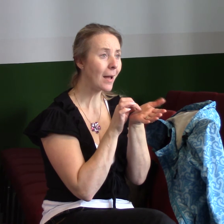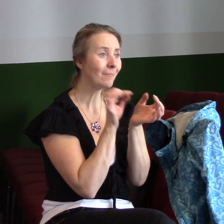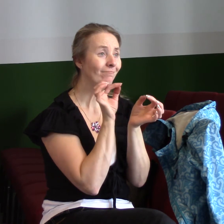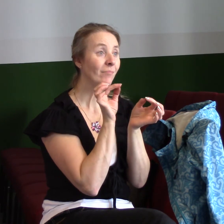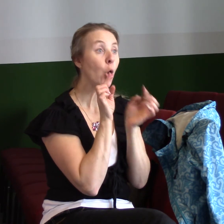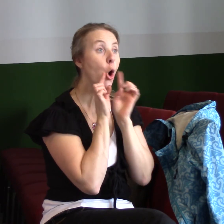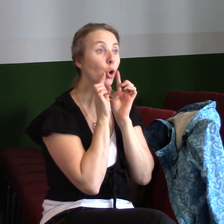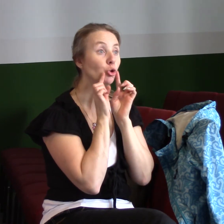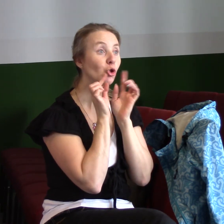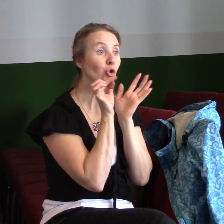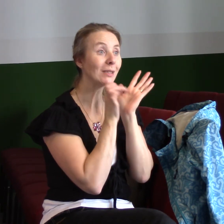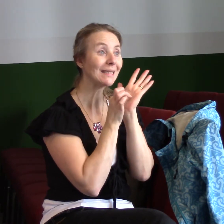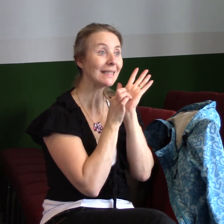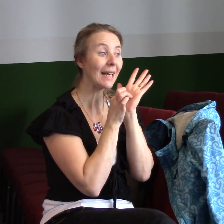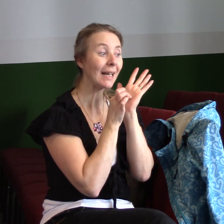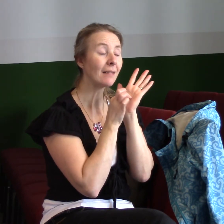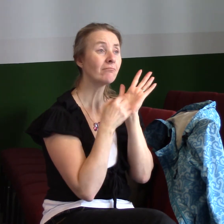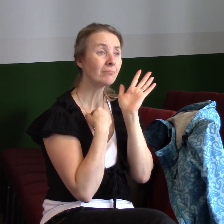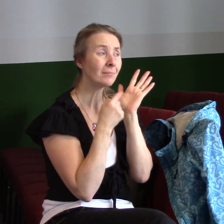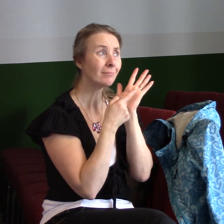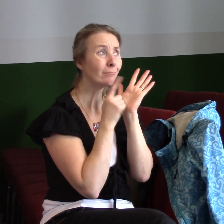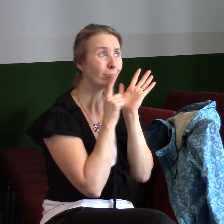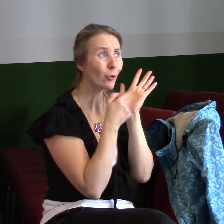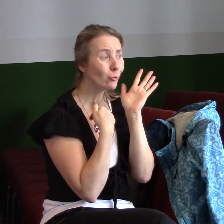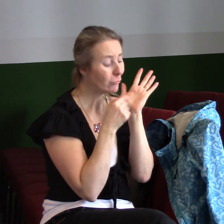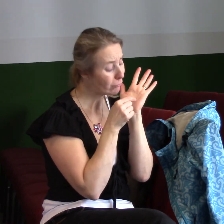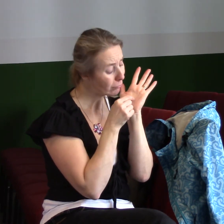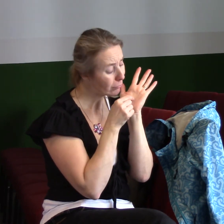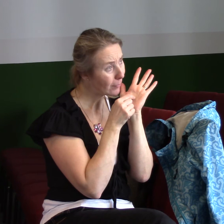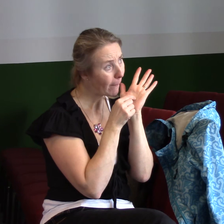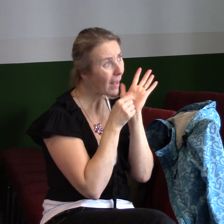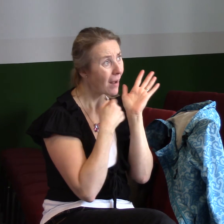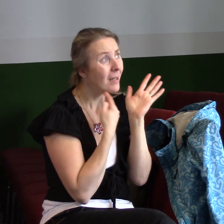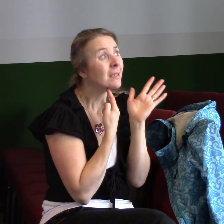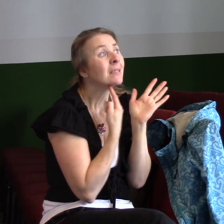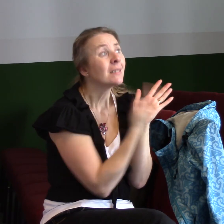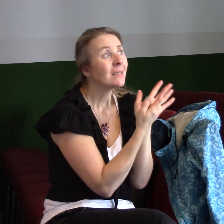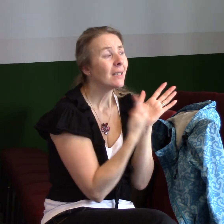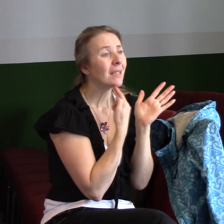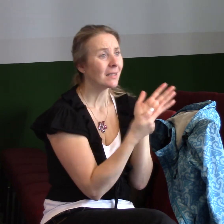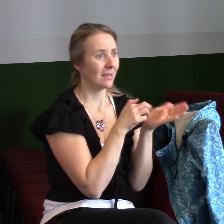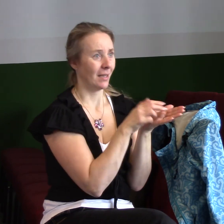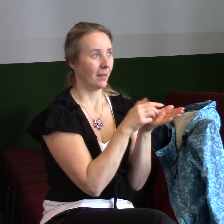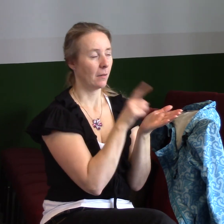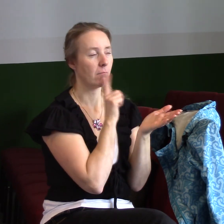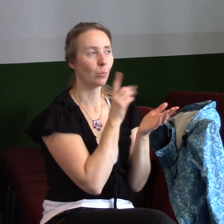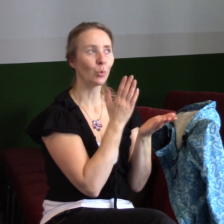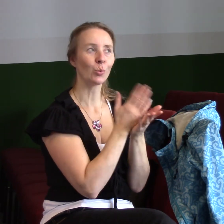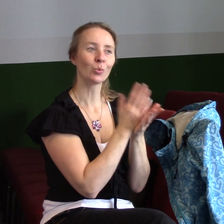rozhodnutí a chci, pane, do toho jít. A pán Bůh to způsobil. Pán Bůh nás nejen proměňuje naši víru, ale on